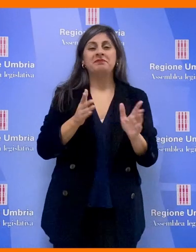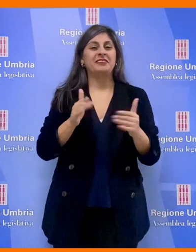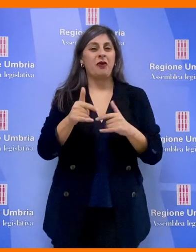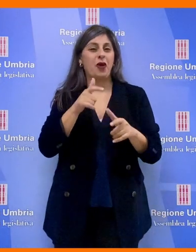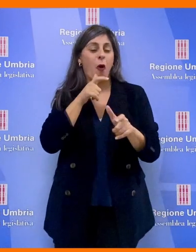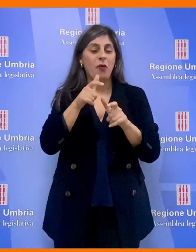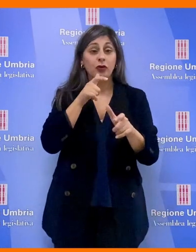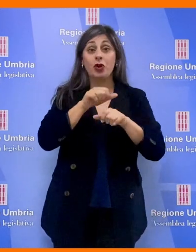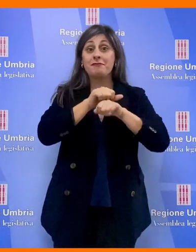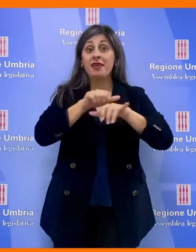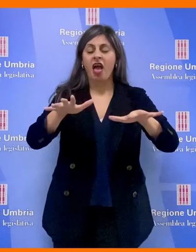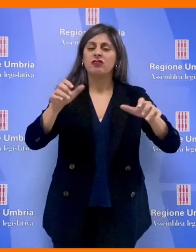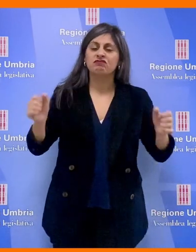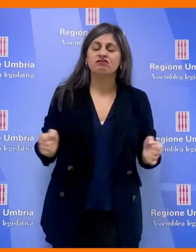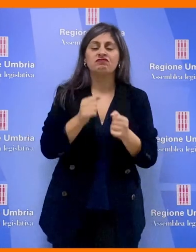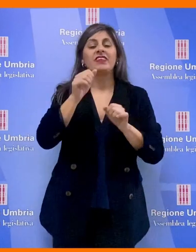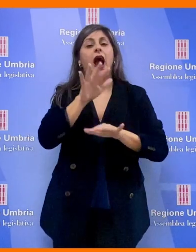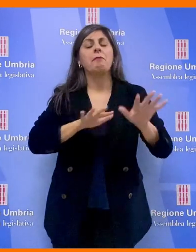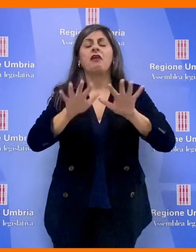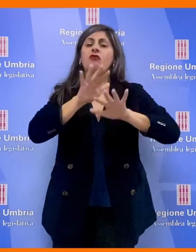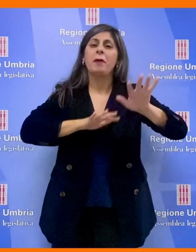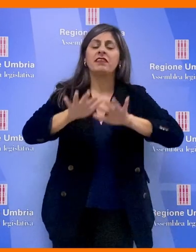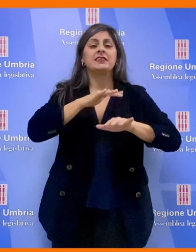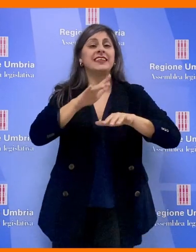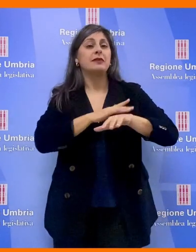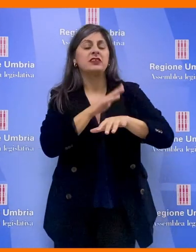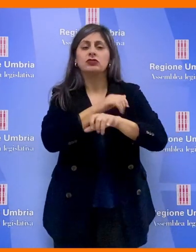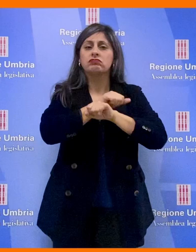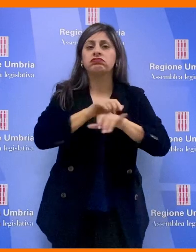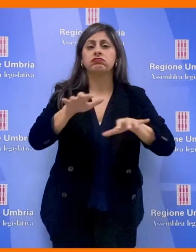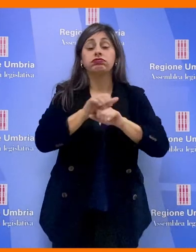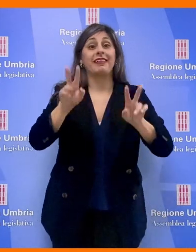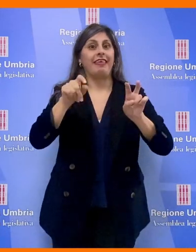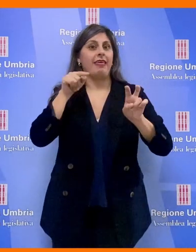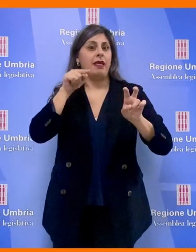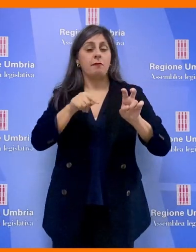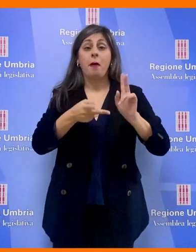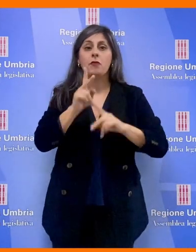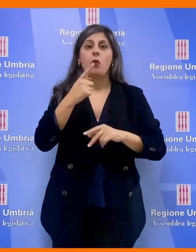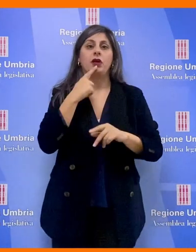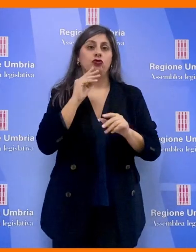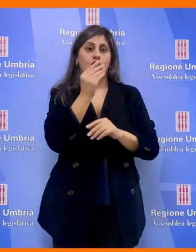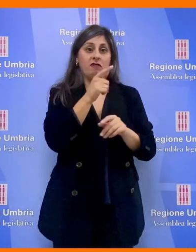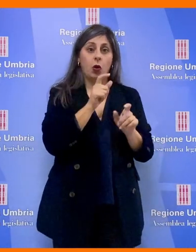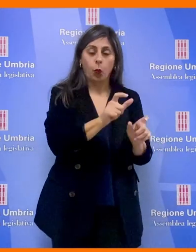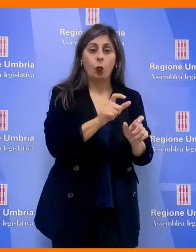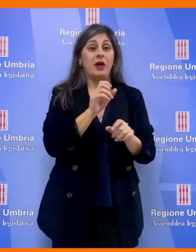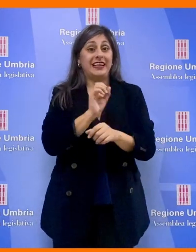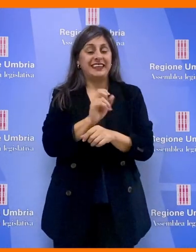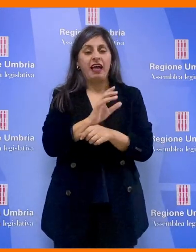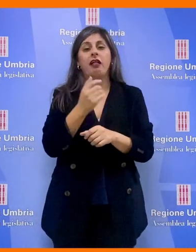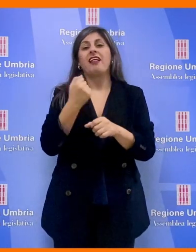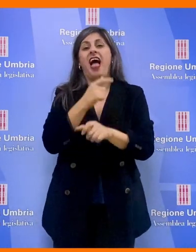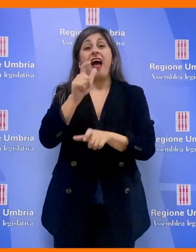nel settore delle comunicazioni e dei media campagne informative di sensibilizzazione sul tema rivolte in particolar modo ai giovani, insegnanti,